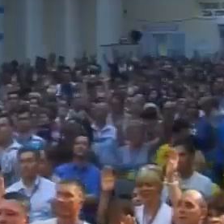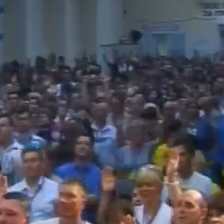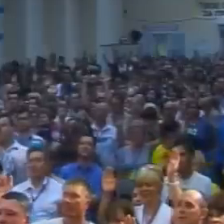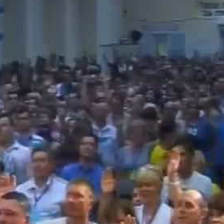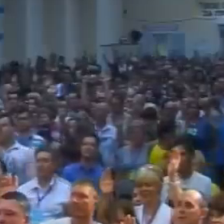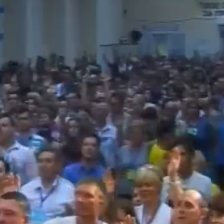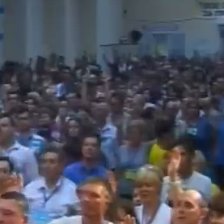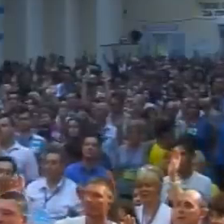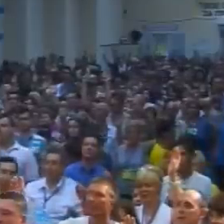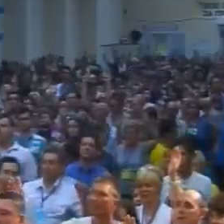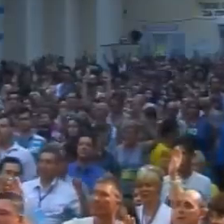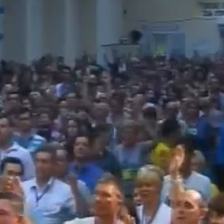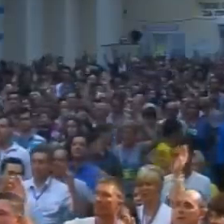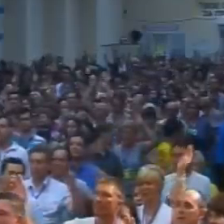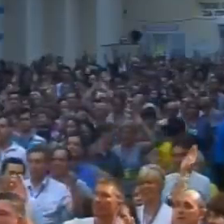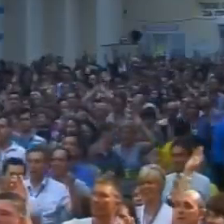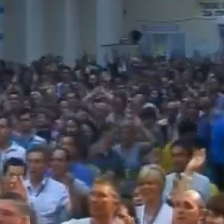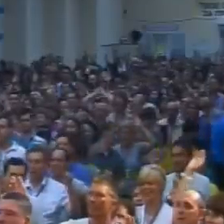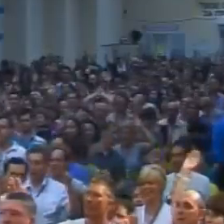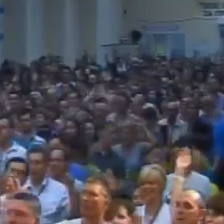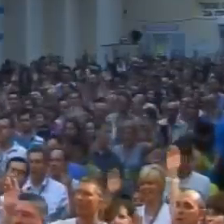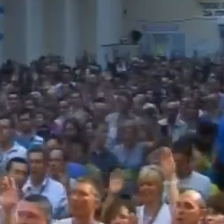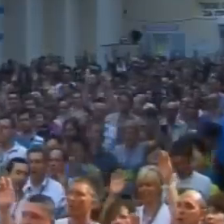čo Biblia hovorí, že môžem.